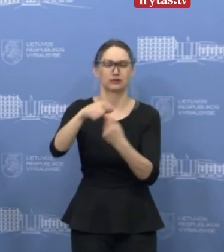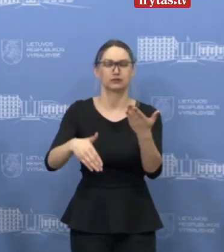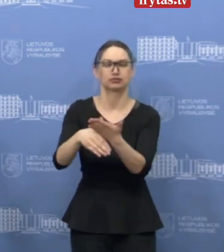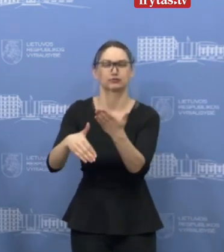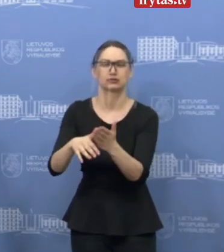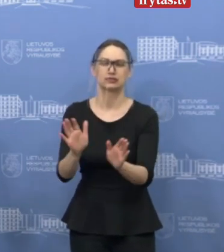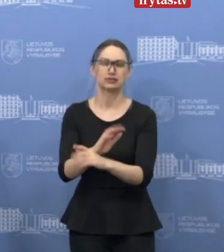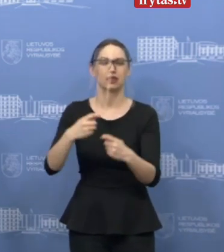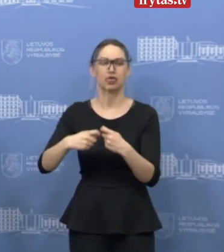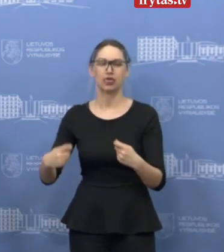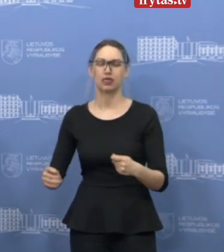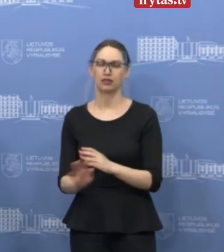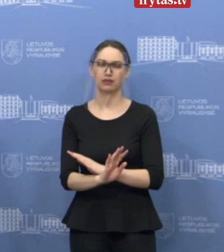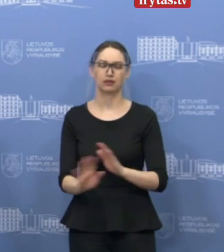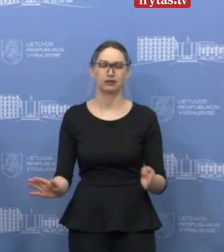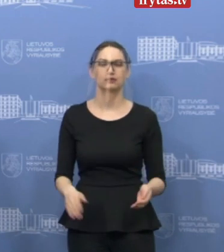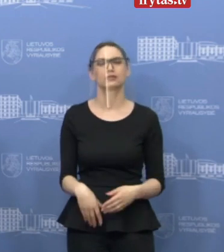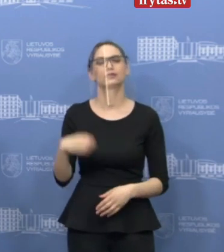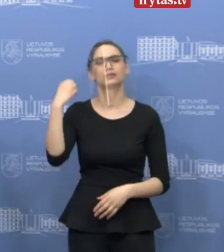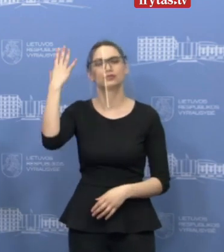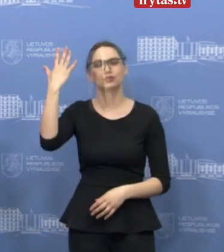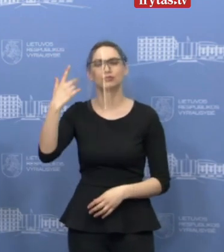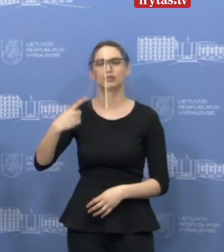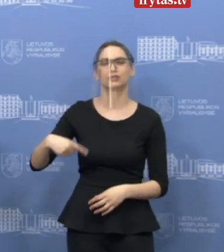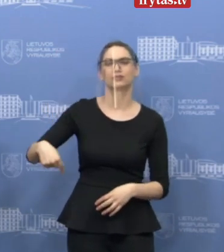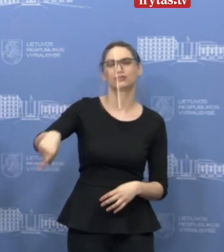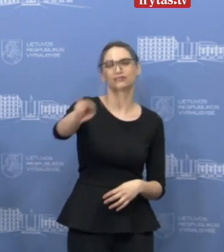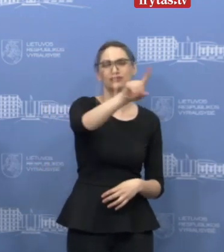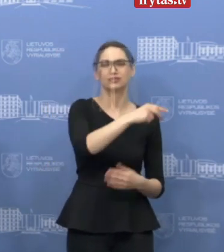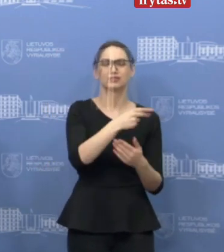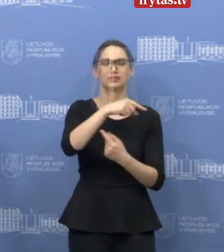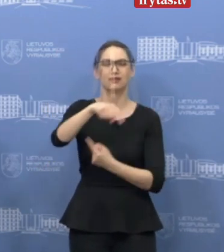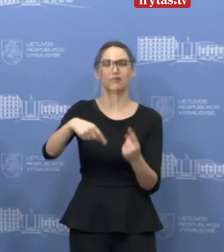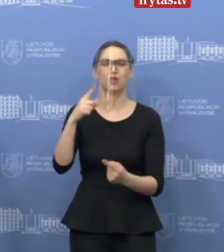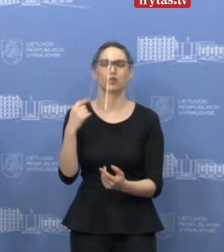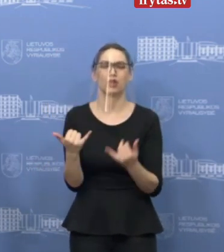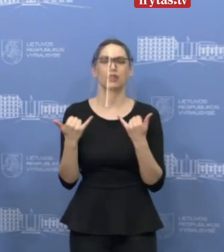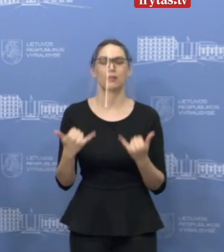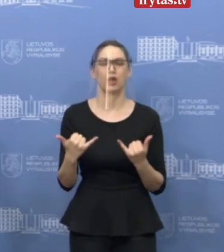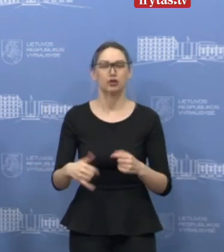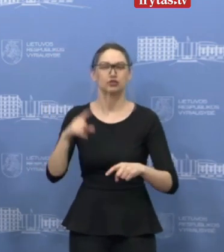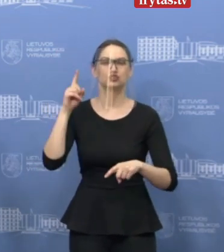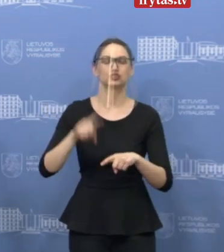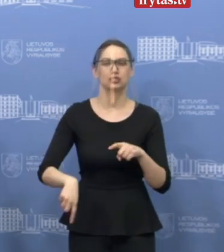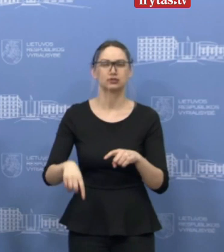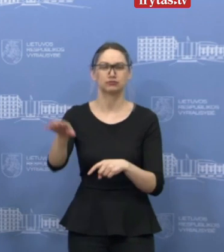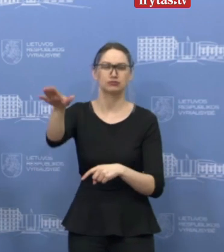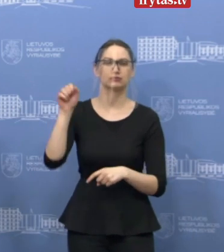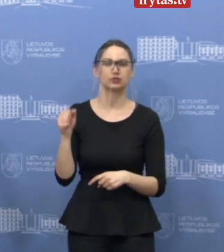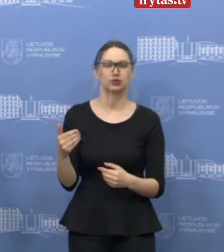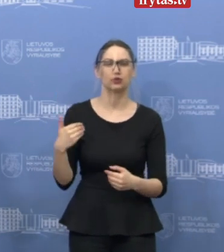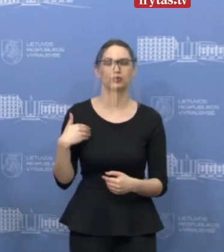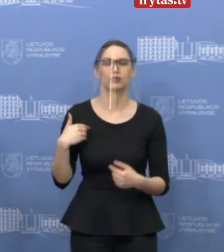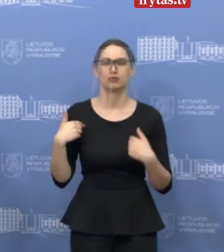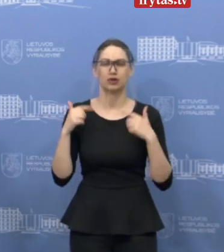verslui, suprantame, kad lūkesčiai galbūt yra, kad čia ir dabar būtų galima gauti šias paskūlas, dėl to darome